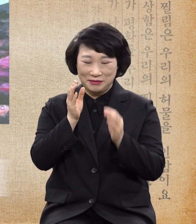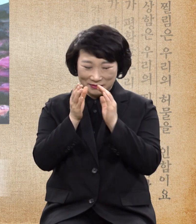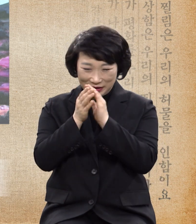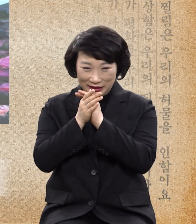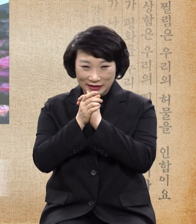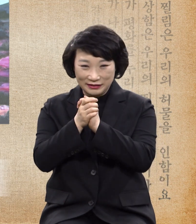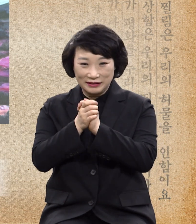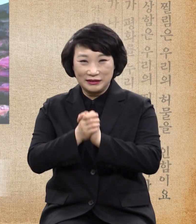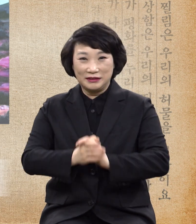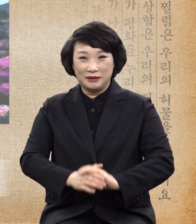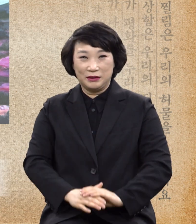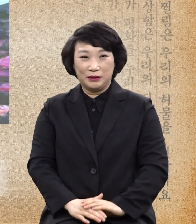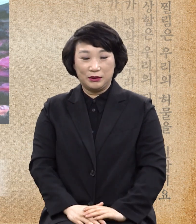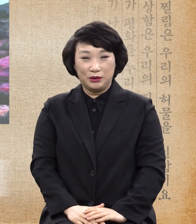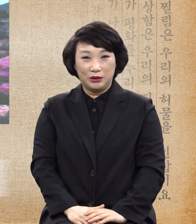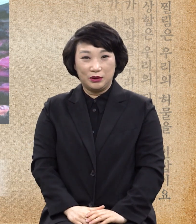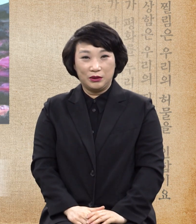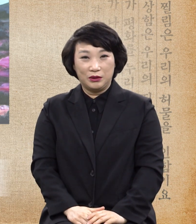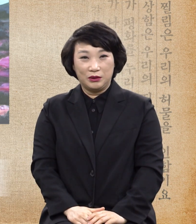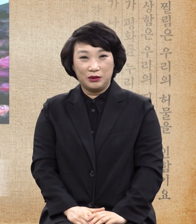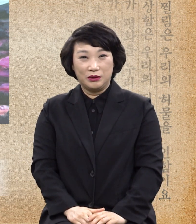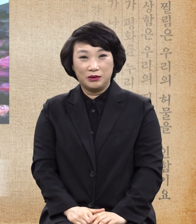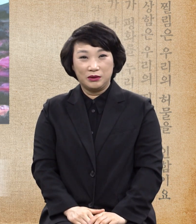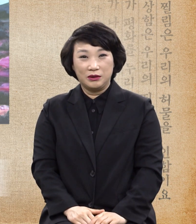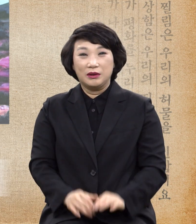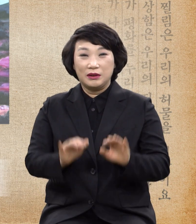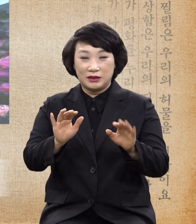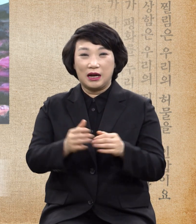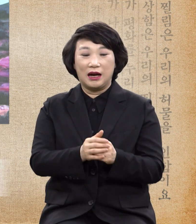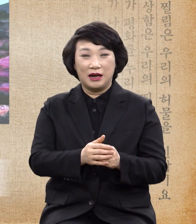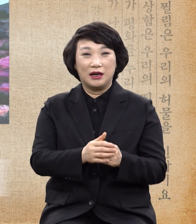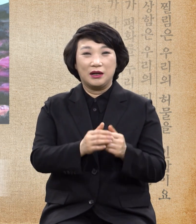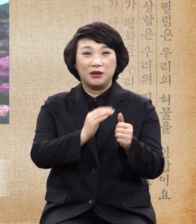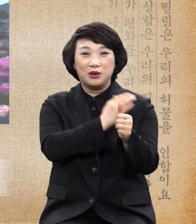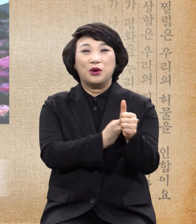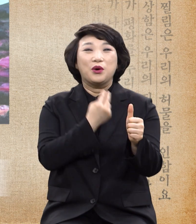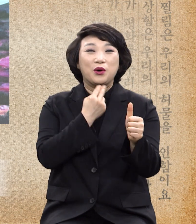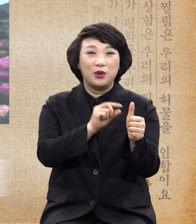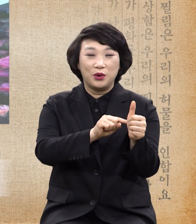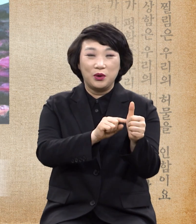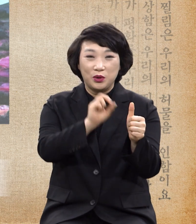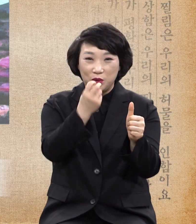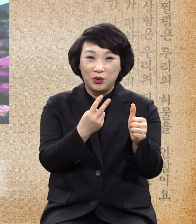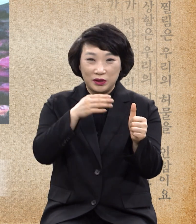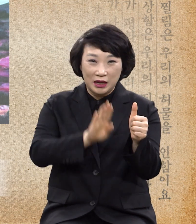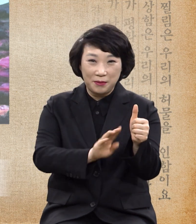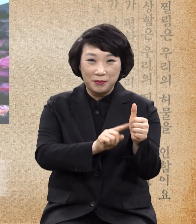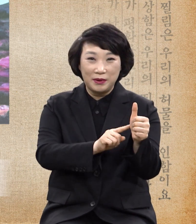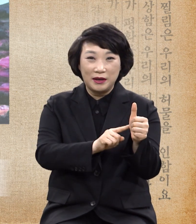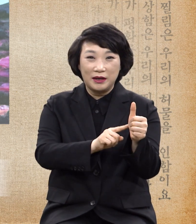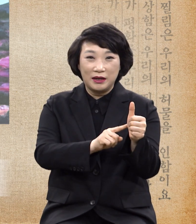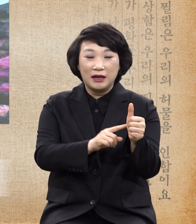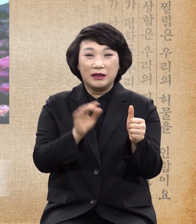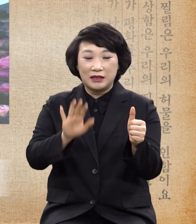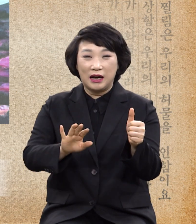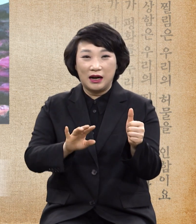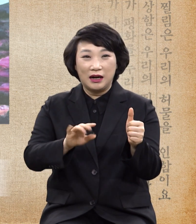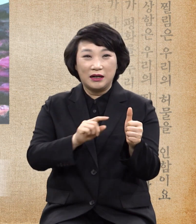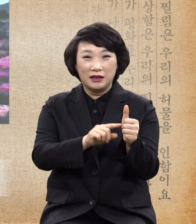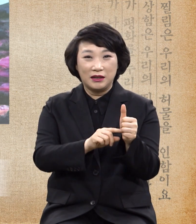아니 요셉의 집에 마리아에게서 태어나서 30년 살 동안